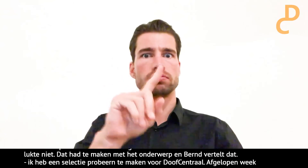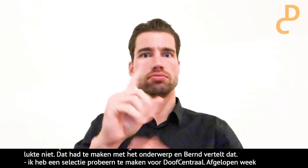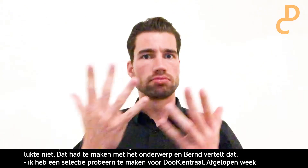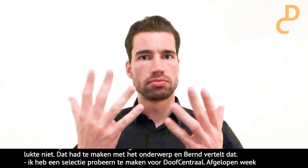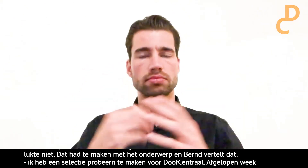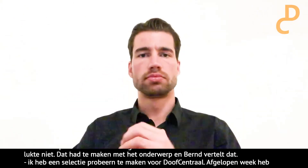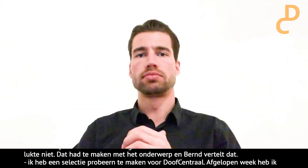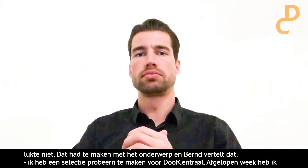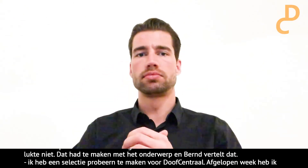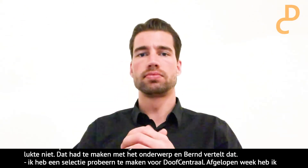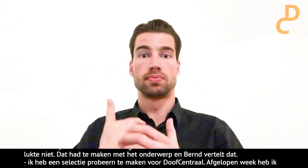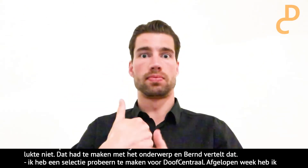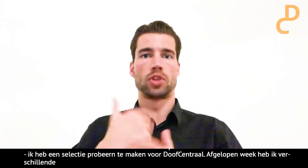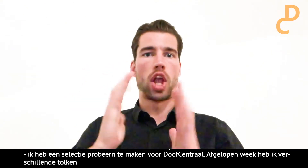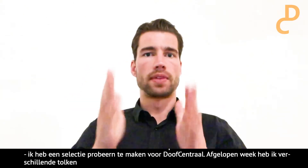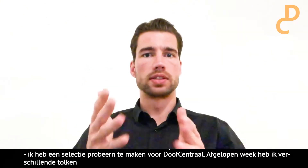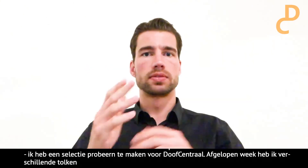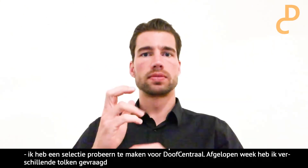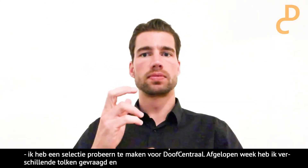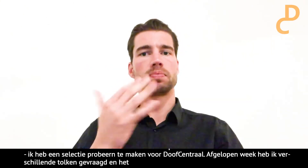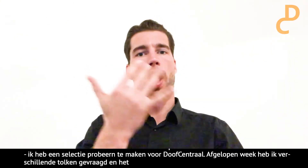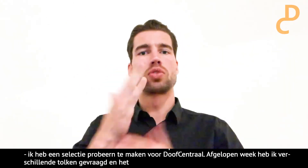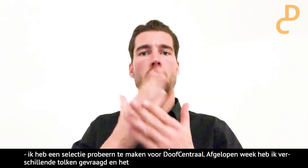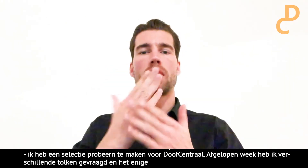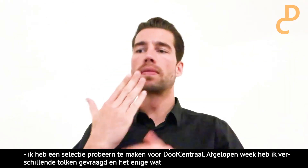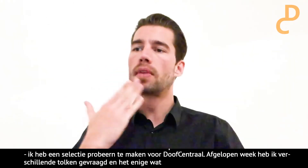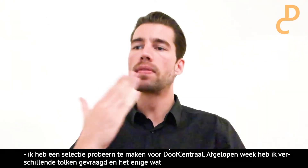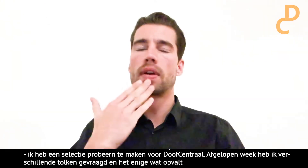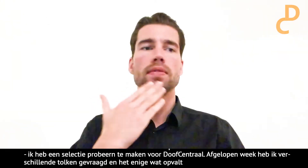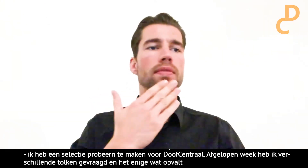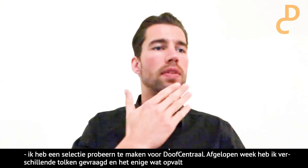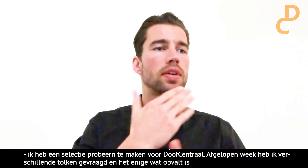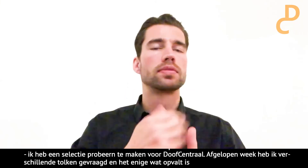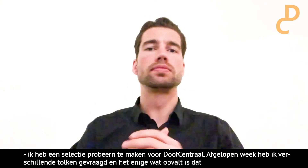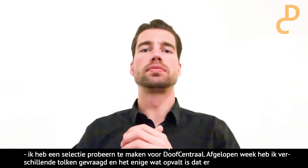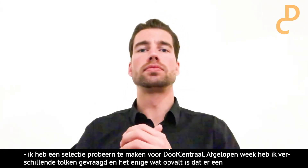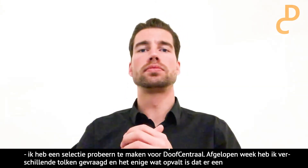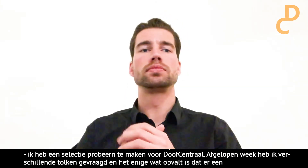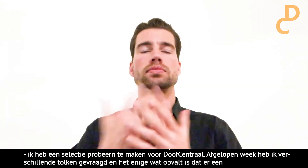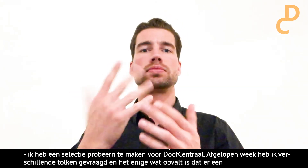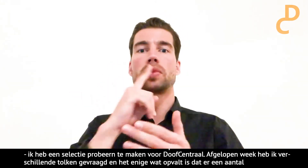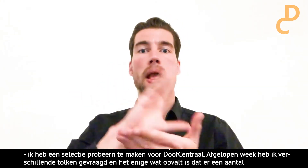En het eerste wat opvalt is dat er een aantal tolken die ik gevraagd heb...